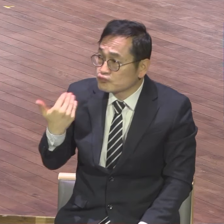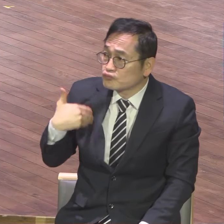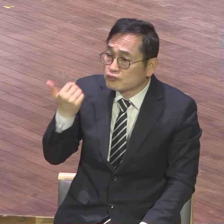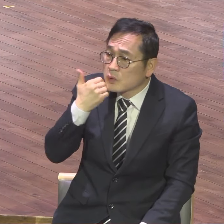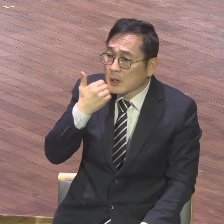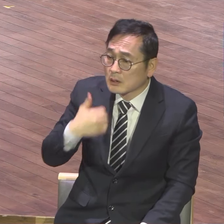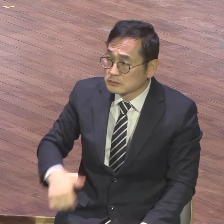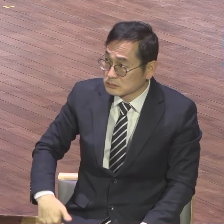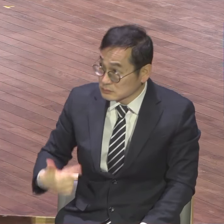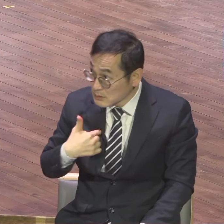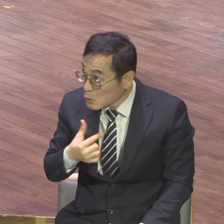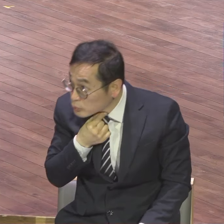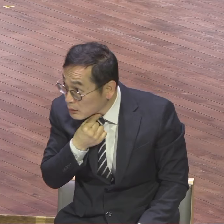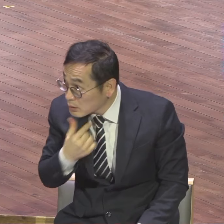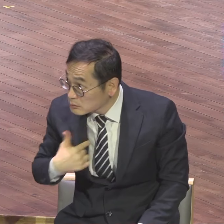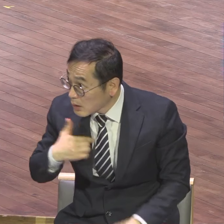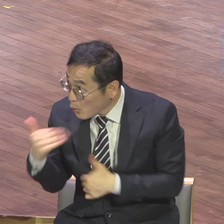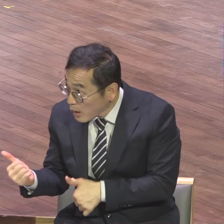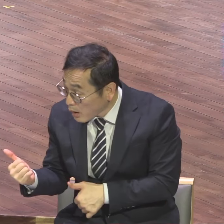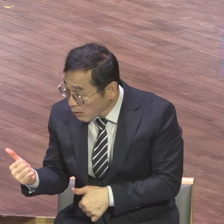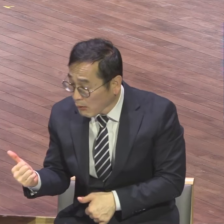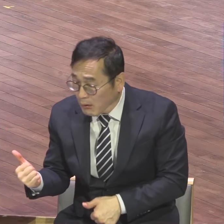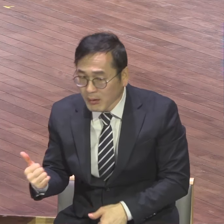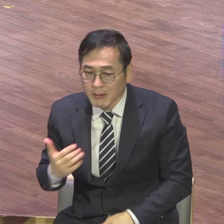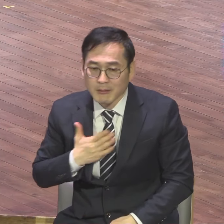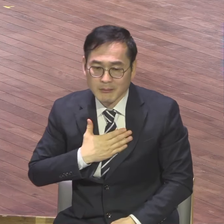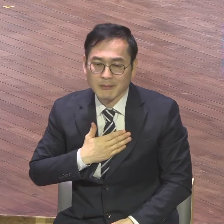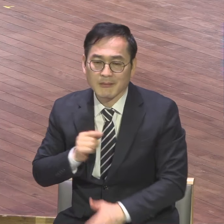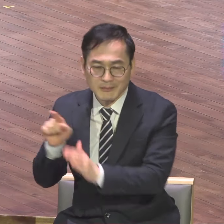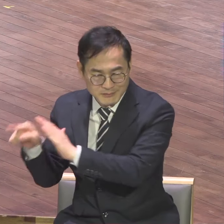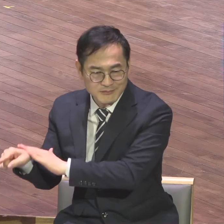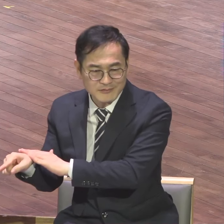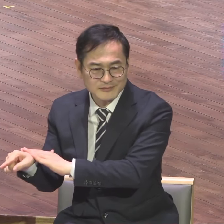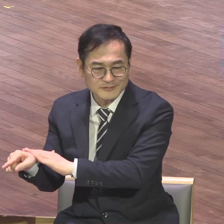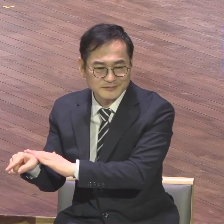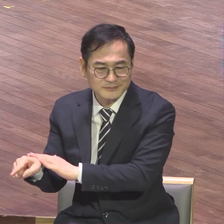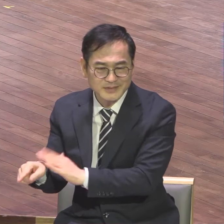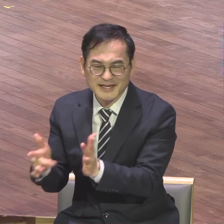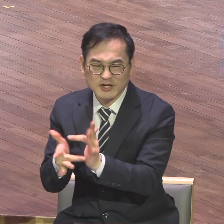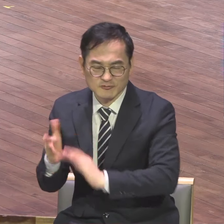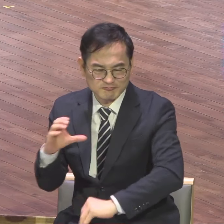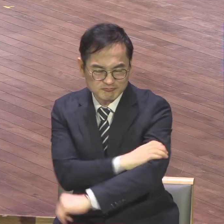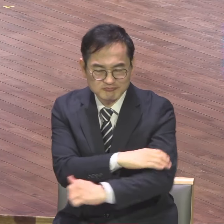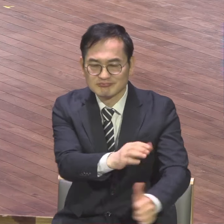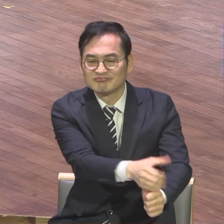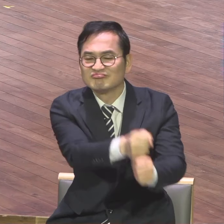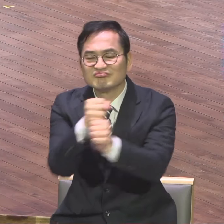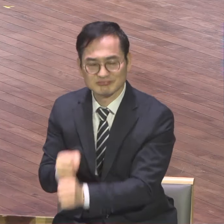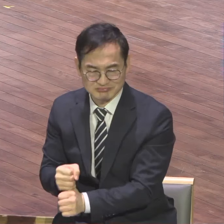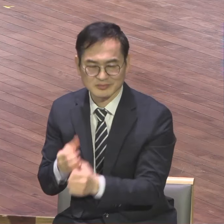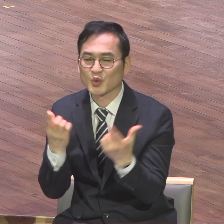원하셔서 예수님의 주권적 부르심입니다. 강권적 부르심이에요.